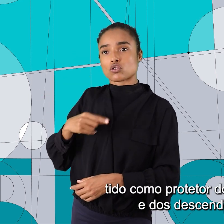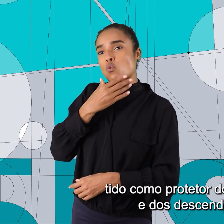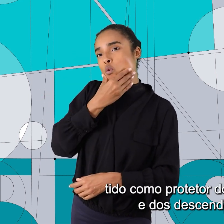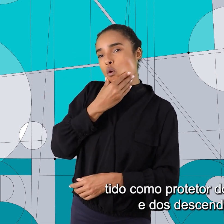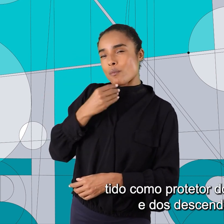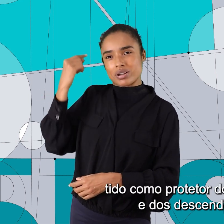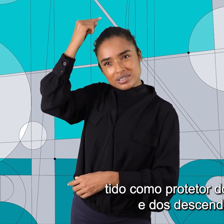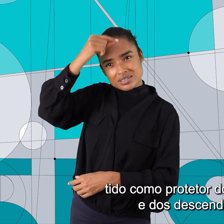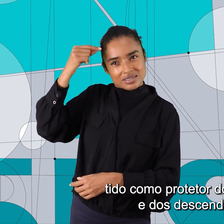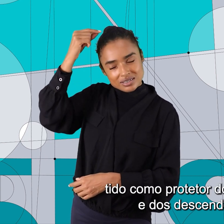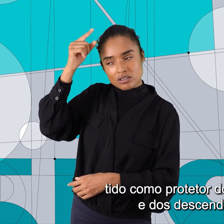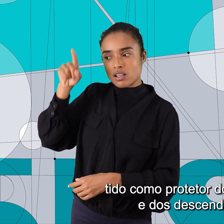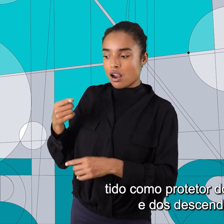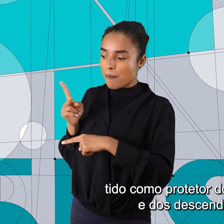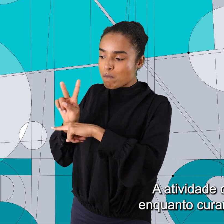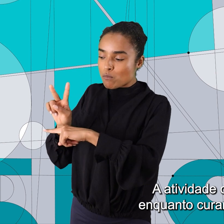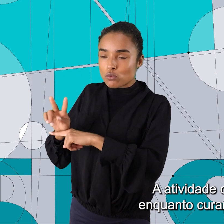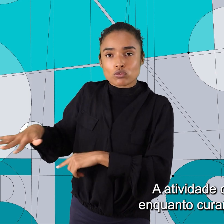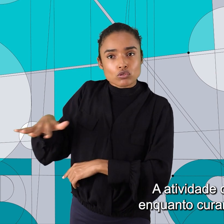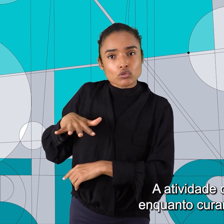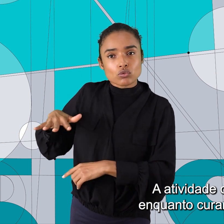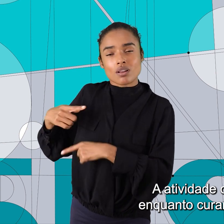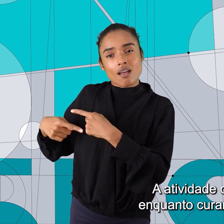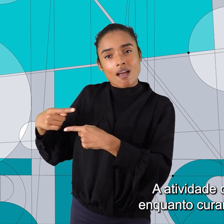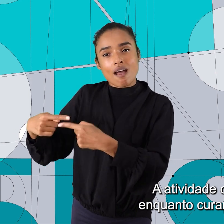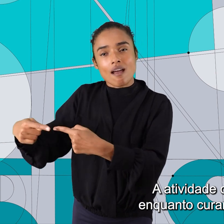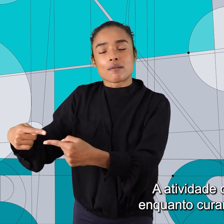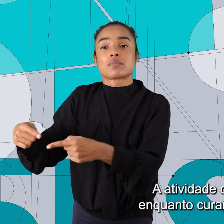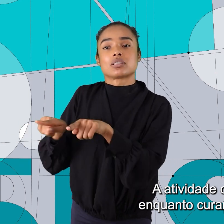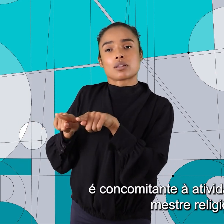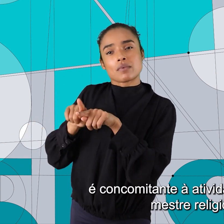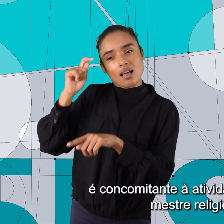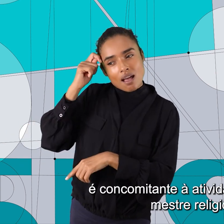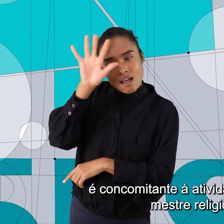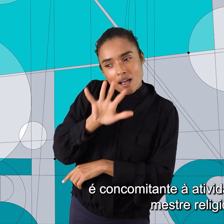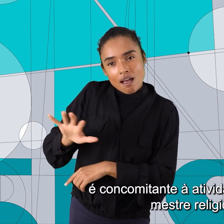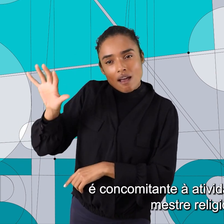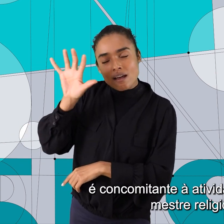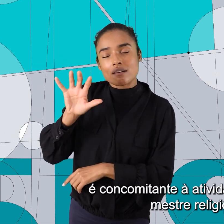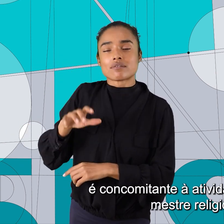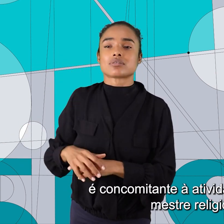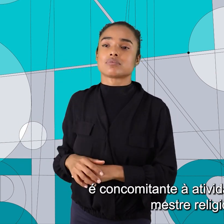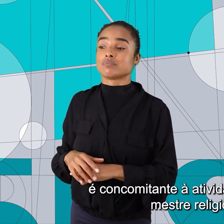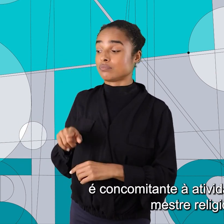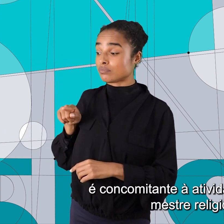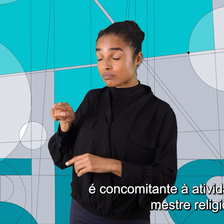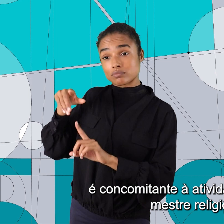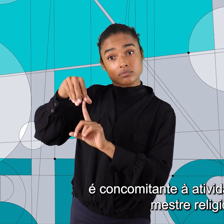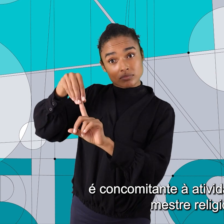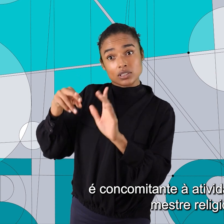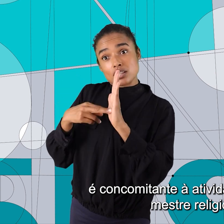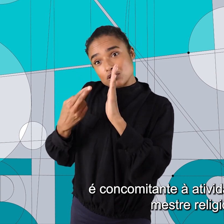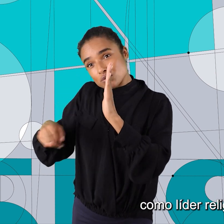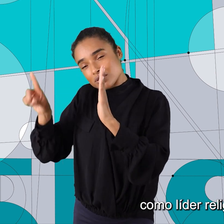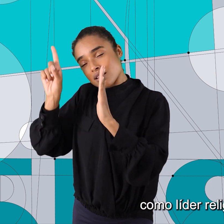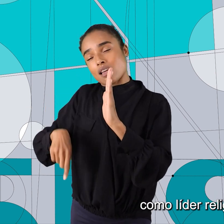dos africanos e dos descendentes. A atividade dele enquanto curandeiro é concomitante à atividade dele como mestre